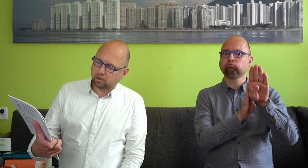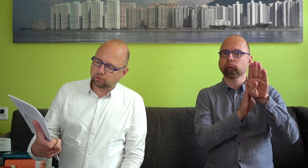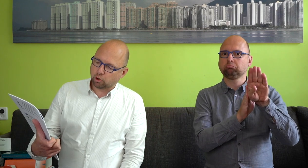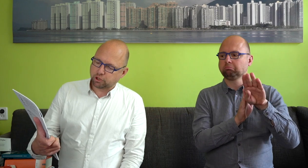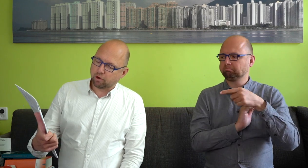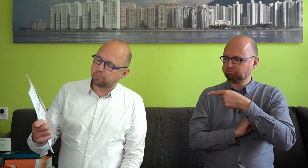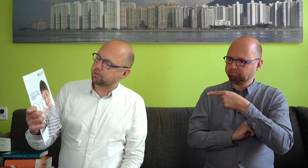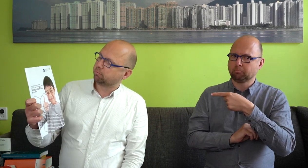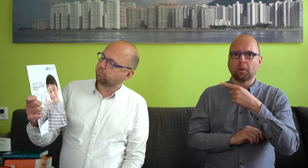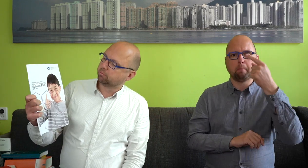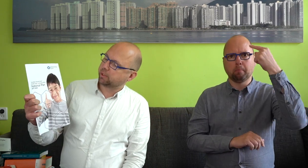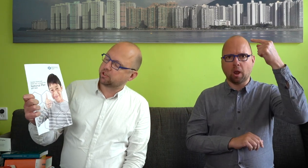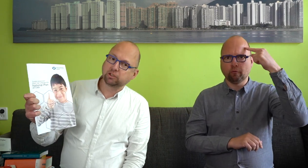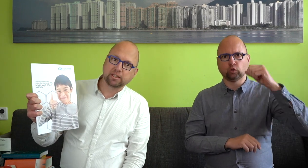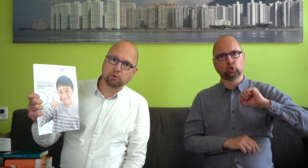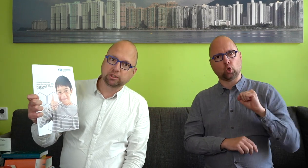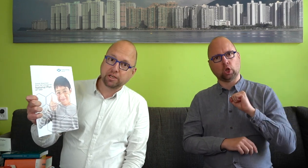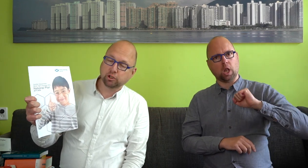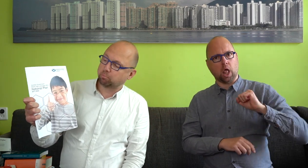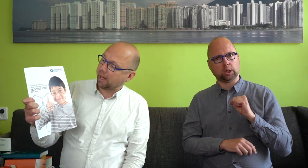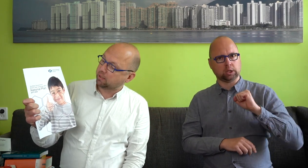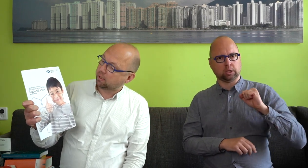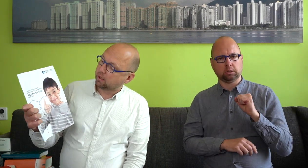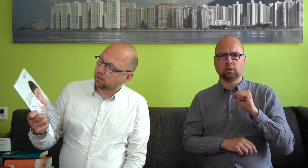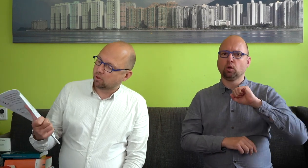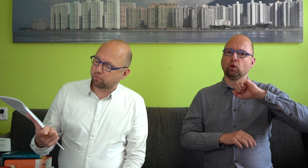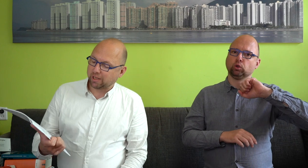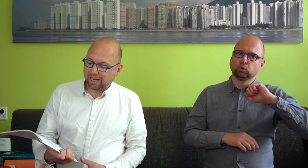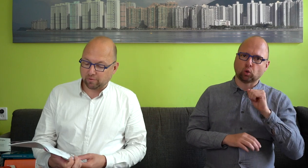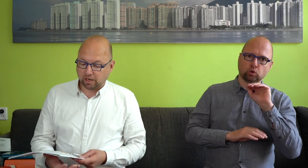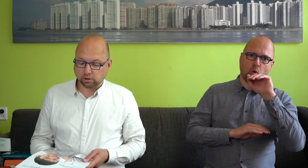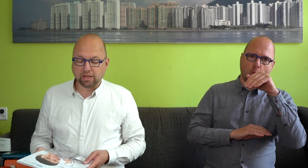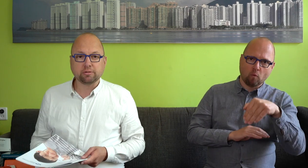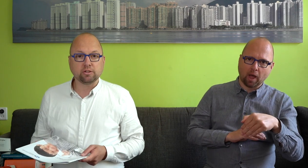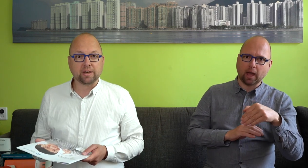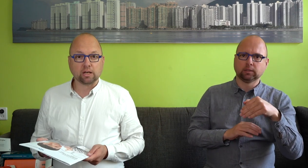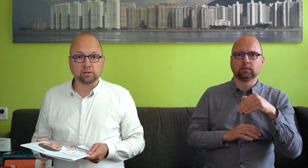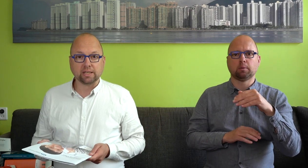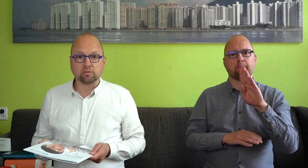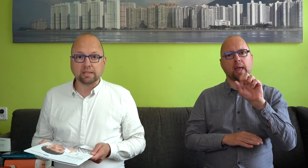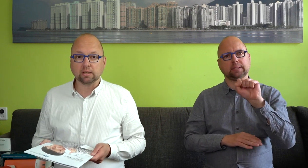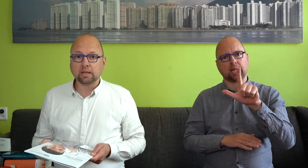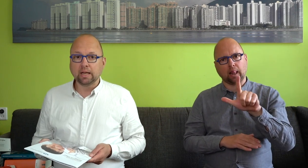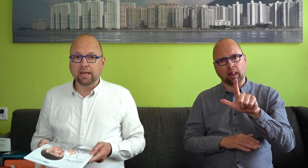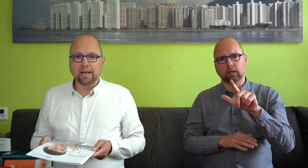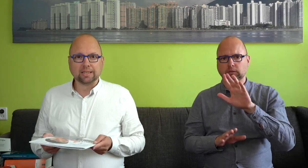Scottish Government British Sign Language National Plan voor de jaren 2017-2023. En dat